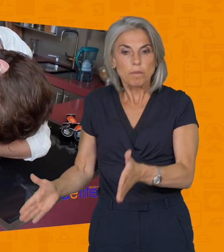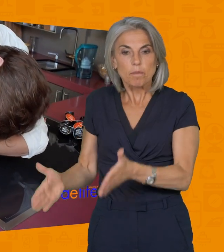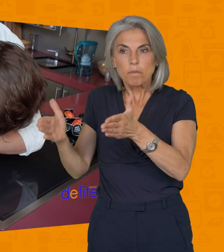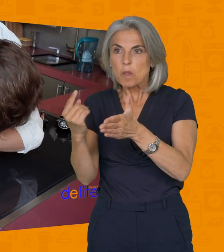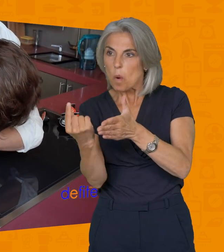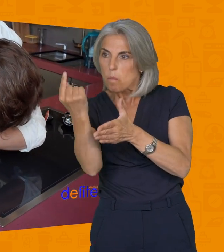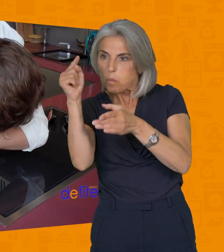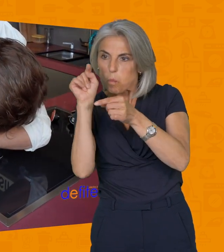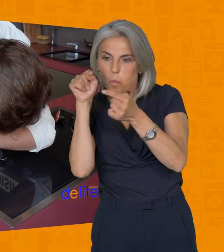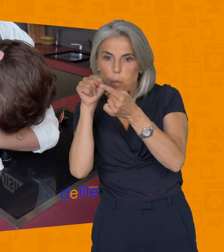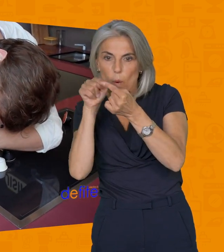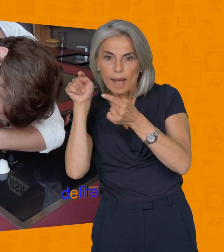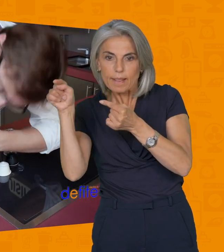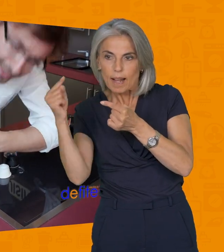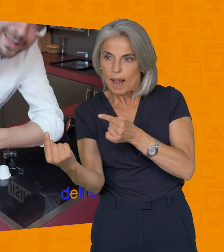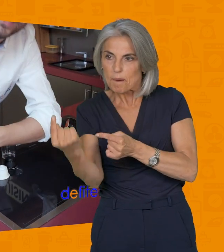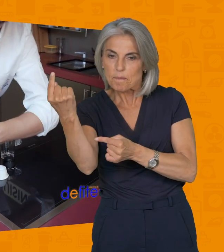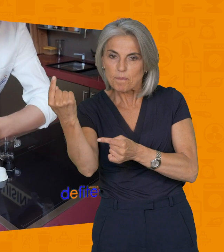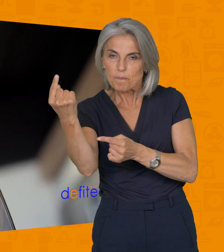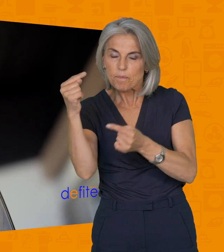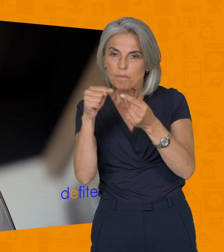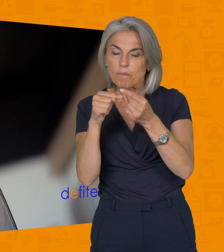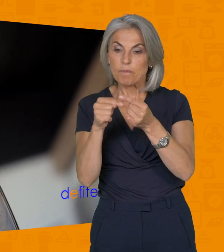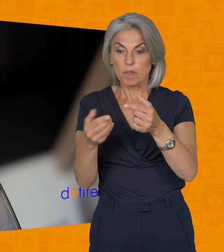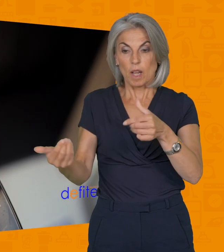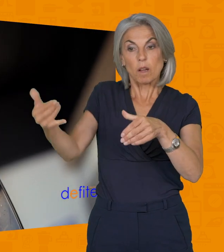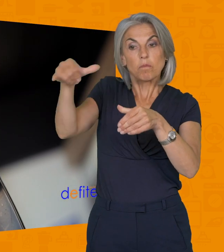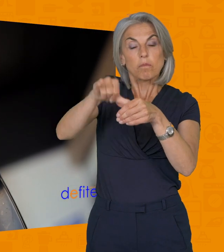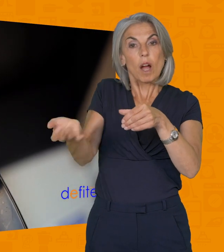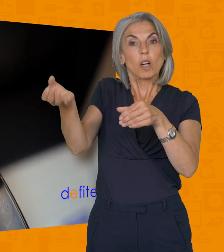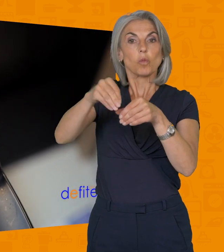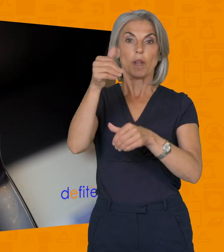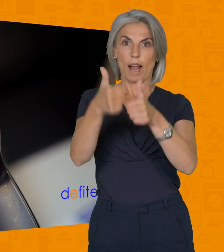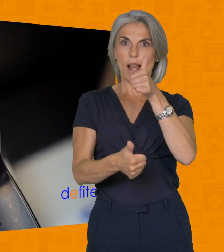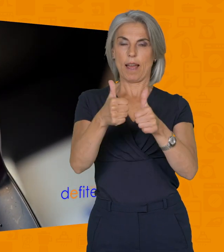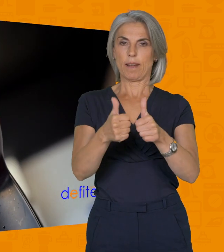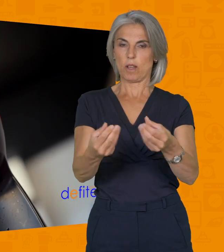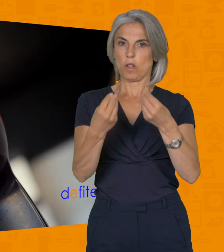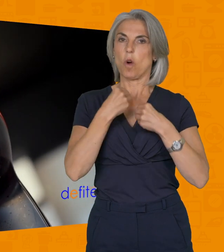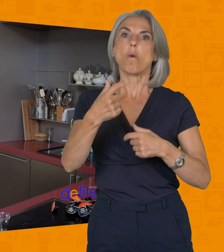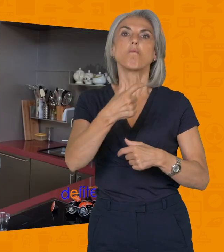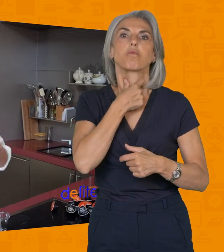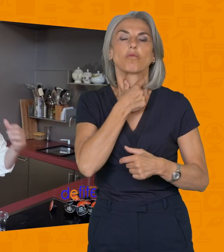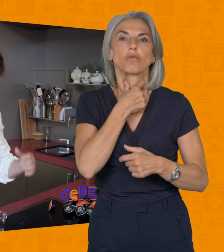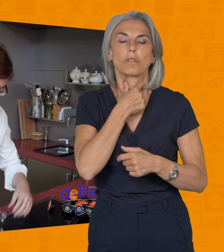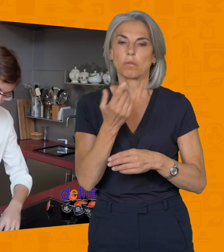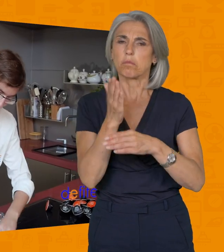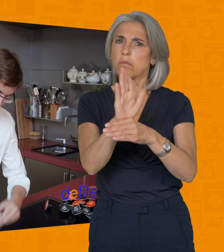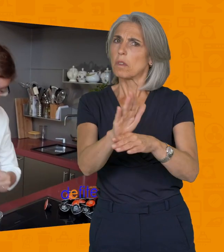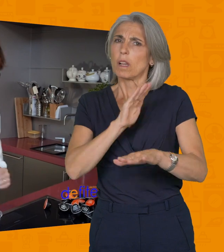pointe ici, voilà une petite pointe, que quand on met le lait, ça a tendance à se boucher. Alors je vous montre, c'est super simple, quand on